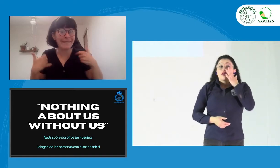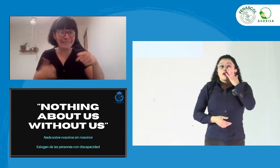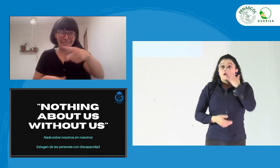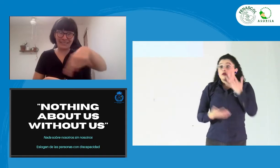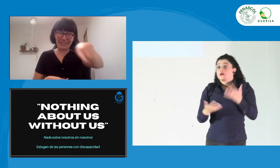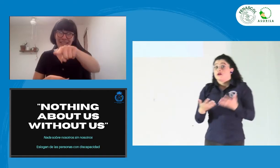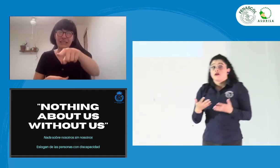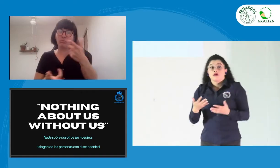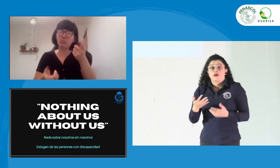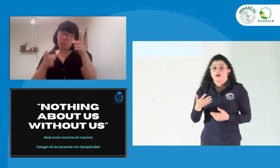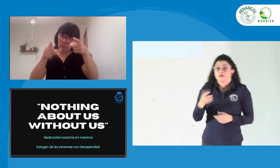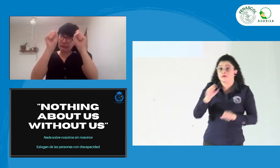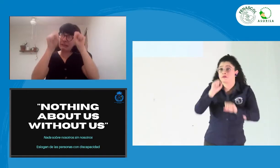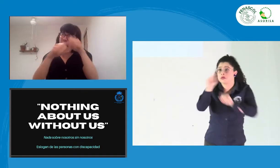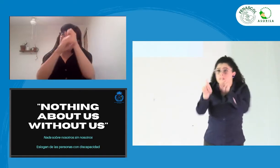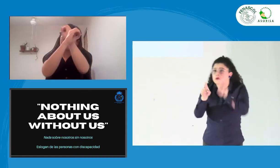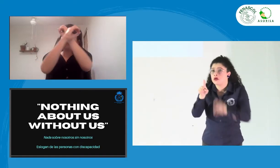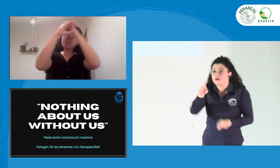La pregunta es para ustedes, jóvenes.